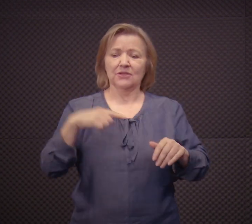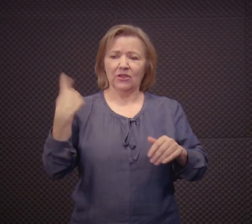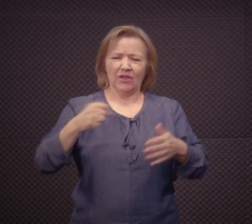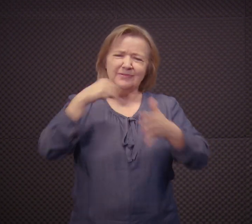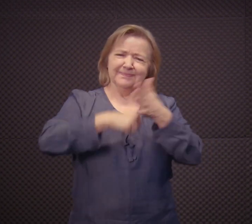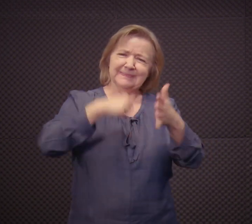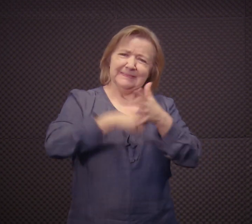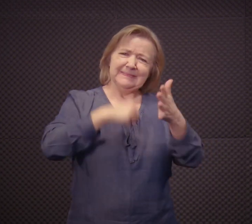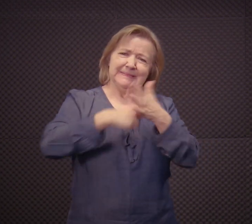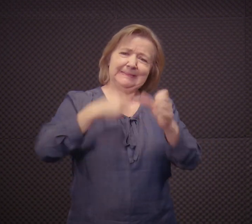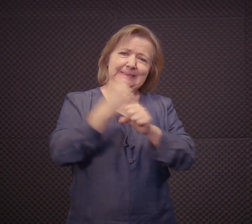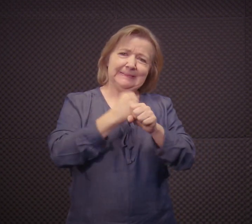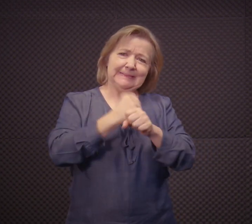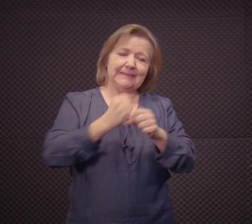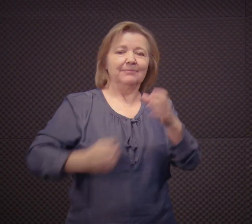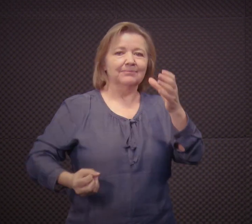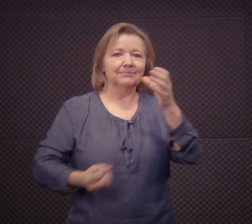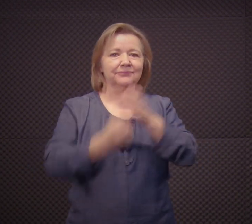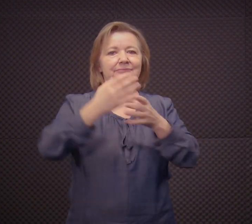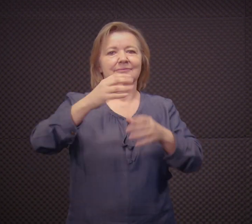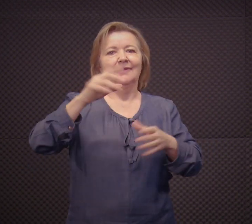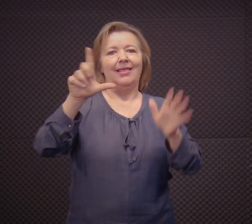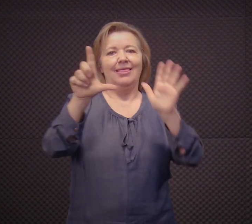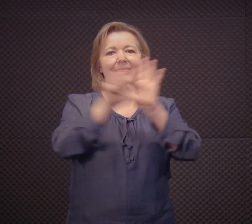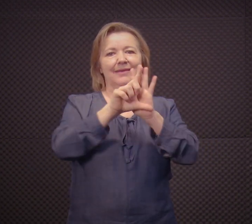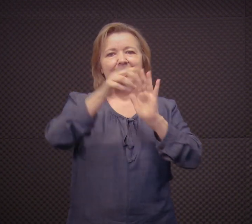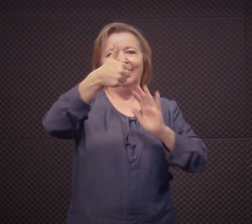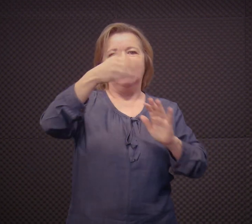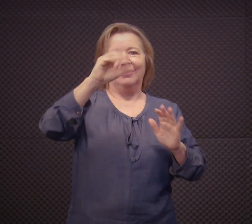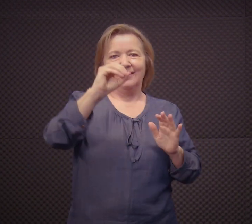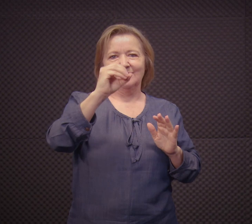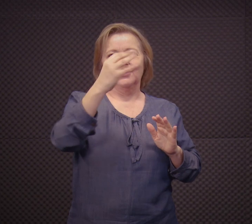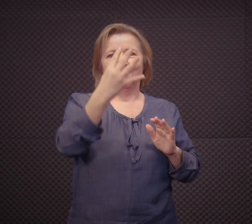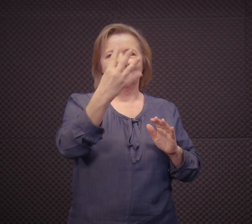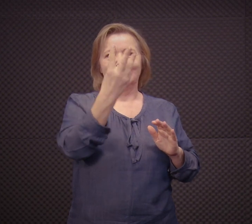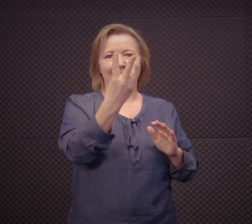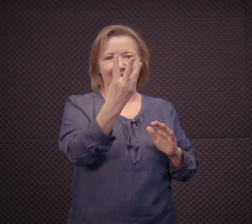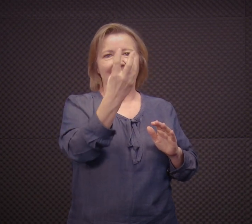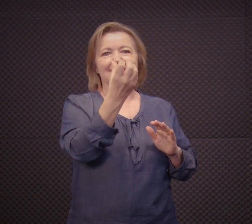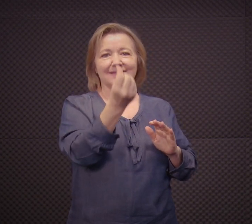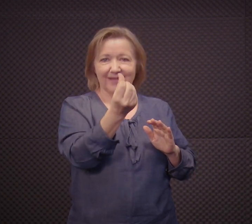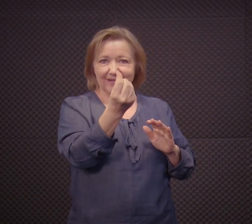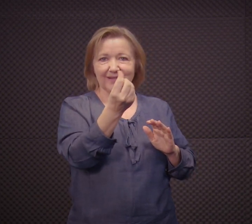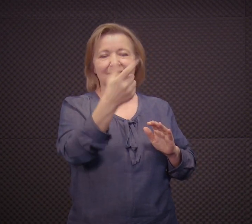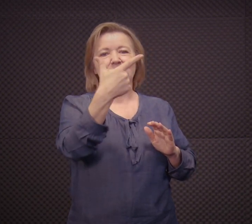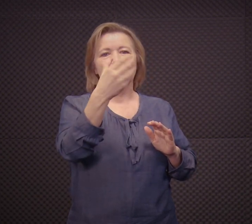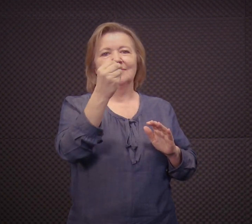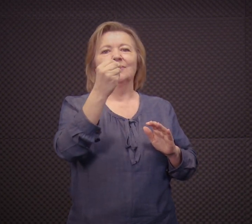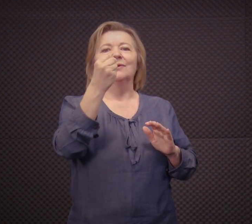Então, por isso, toda essa luta, aí nós conseguimos a lei 10